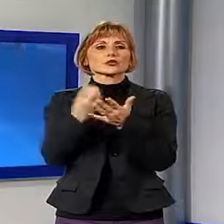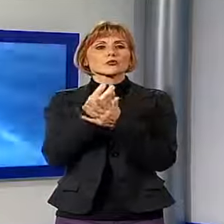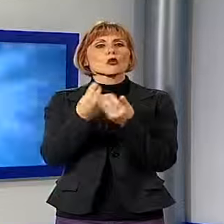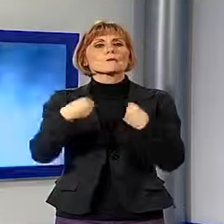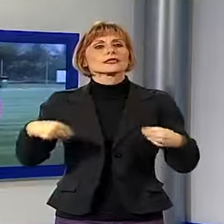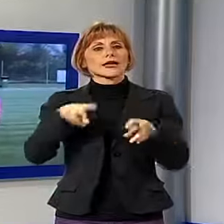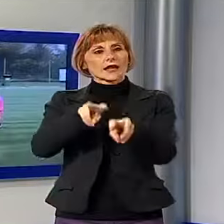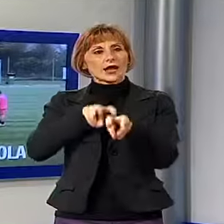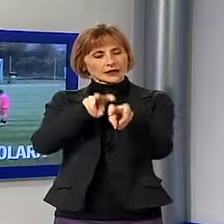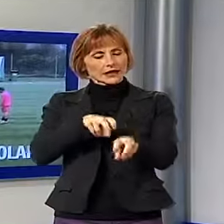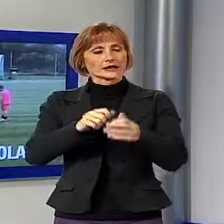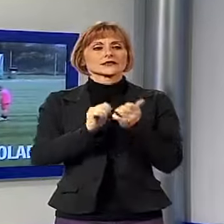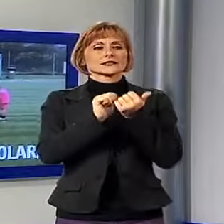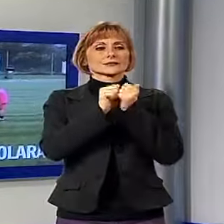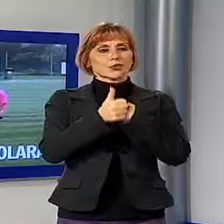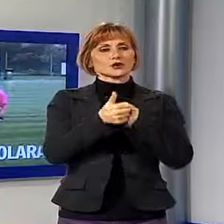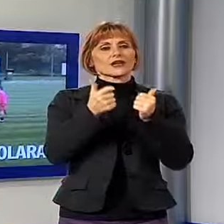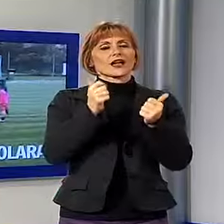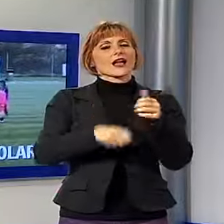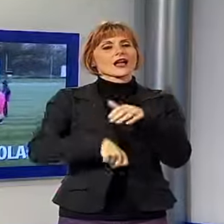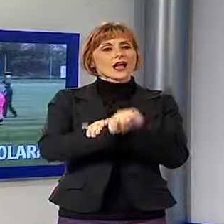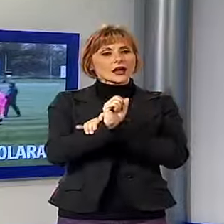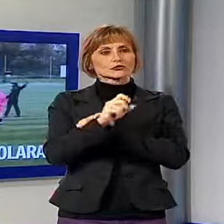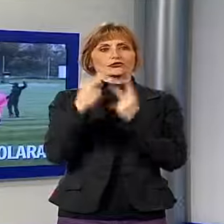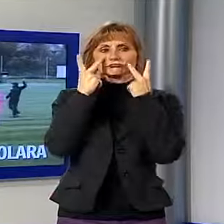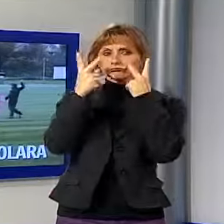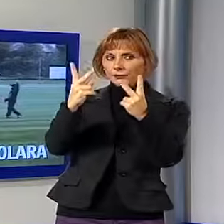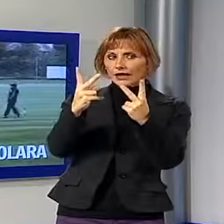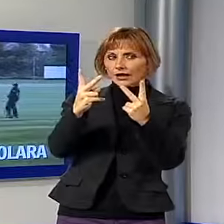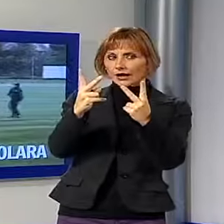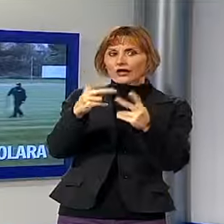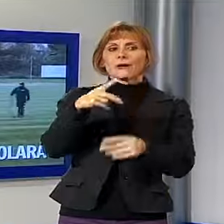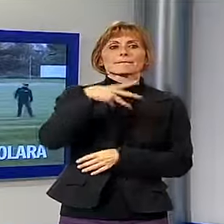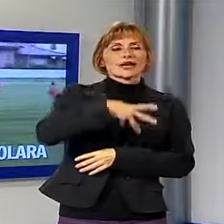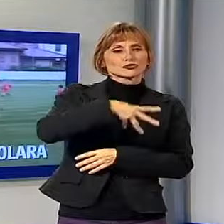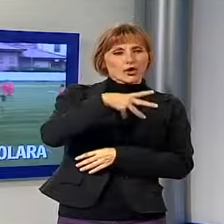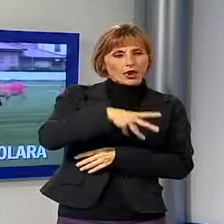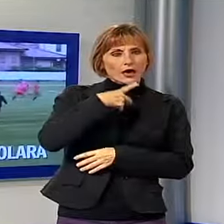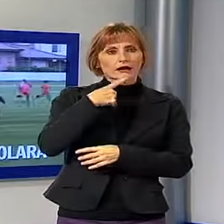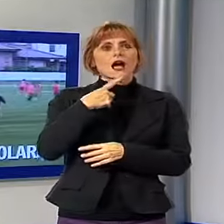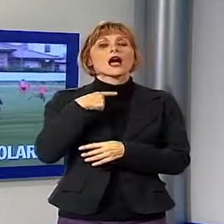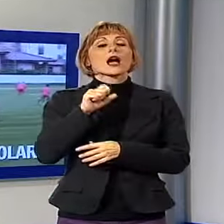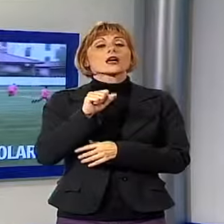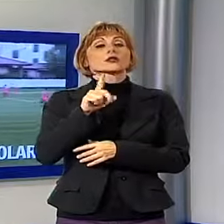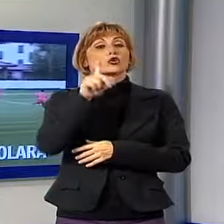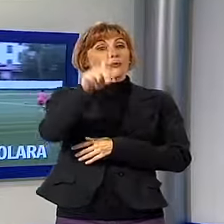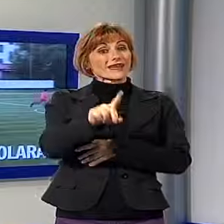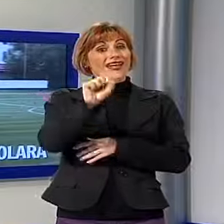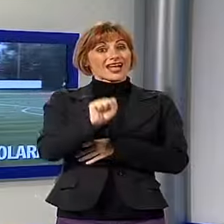Lo sport, il calcio, Pagliuca, tiene d'occhio il Mezzolara, allenamento sul sintetico di Alto Pascio per la lucchese in vista della trasferta di